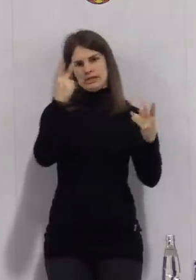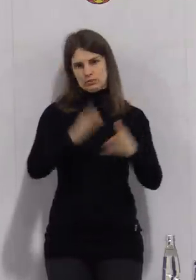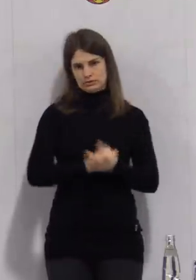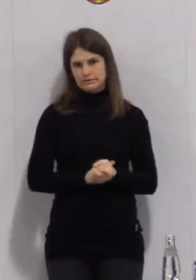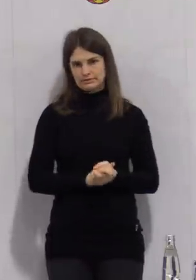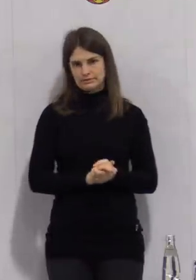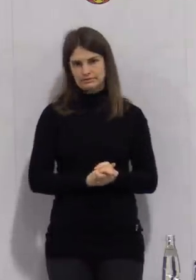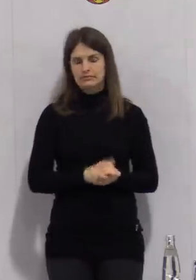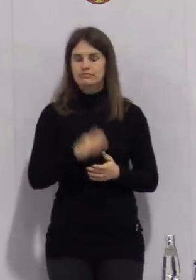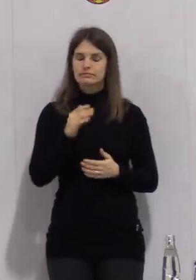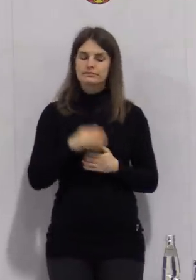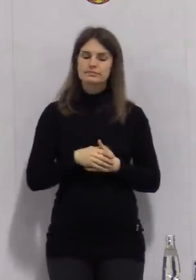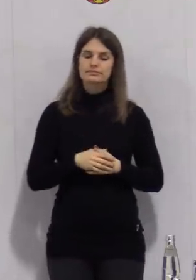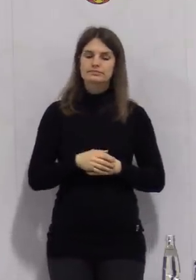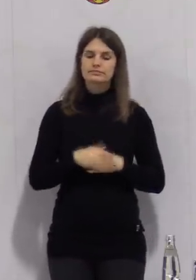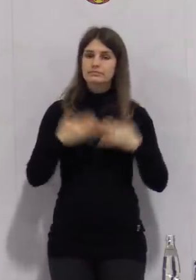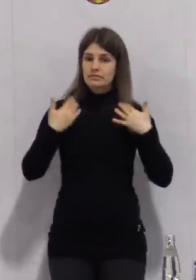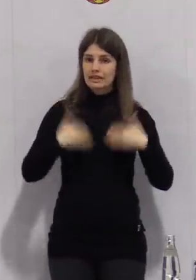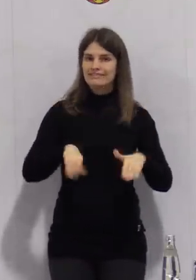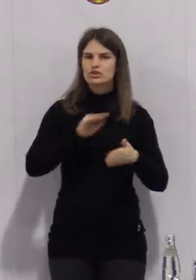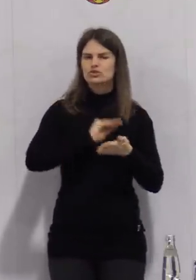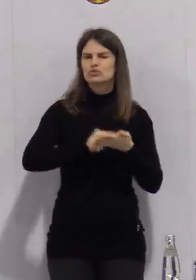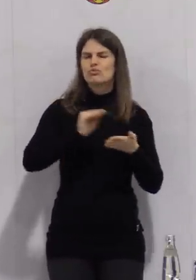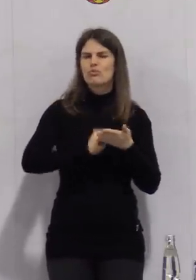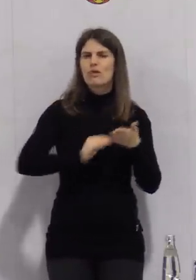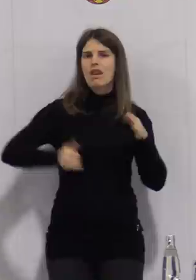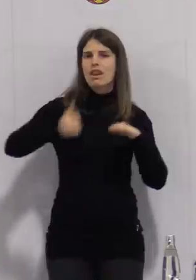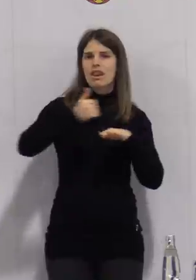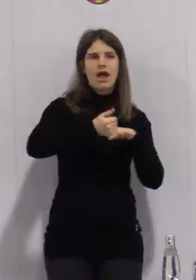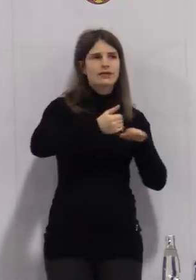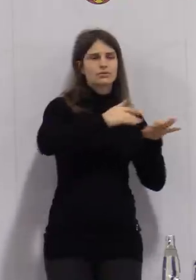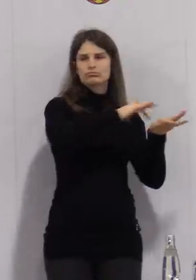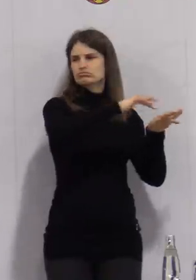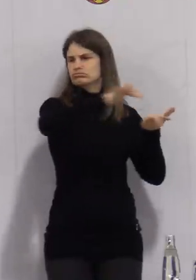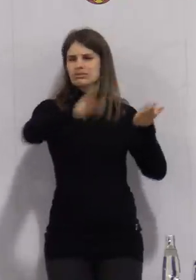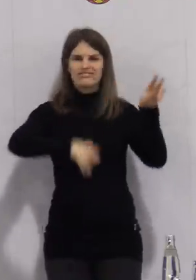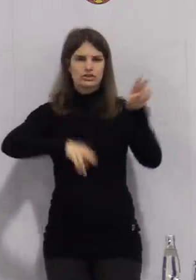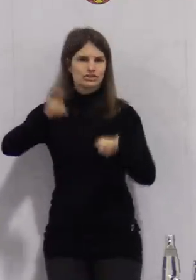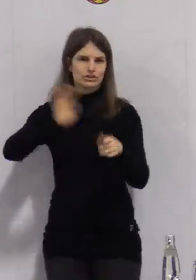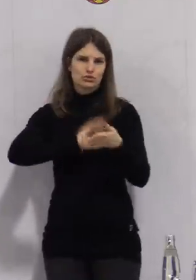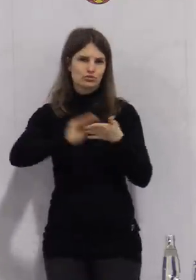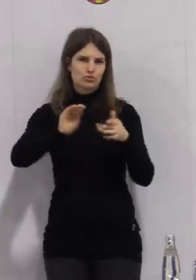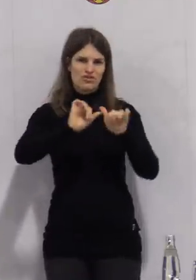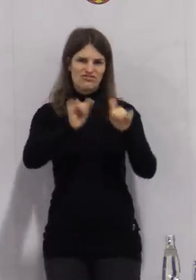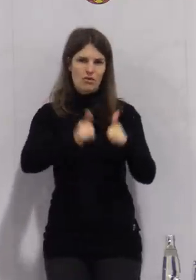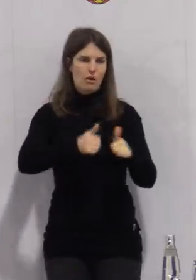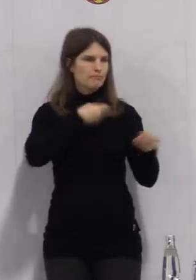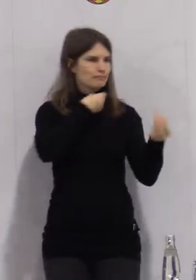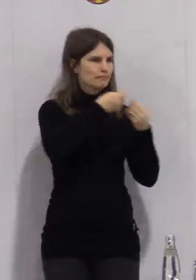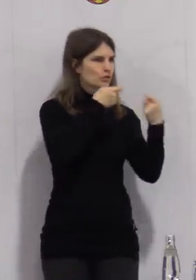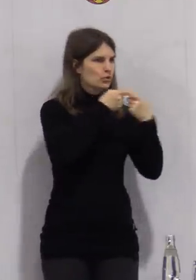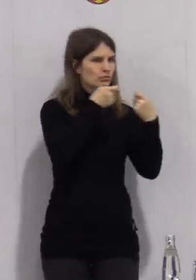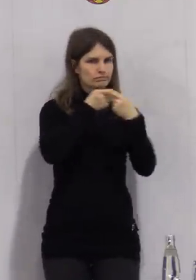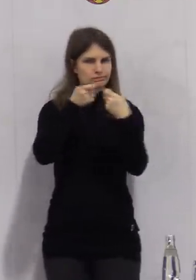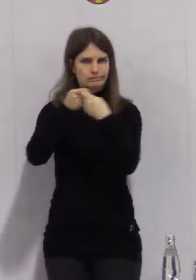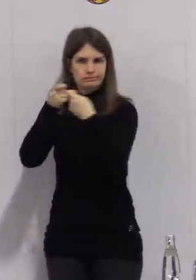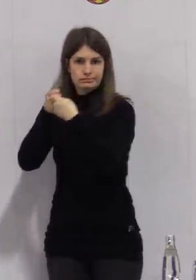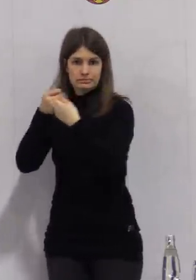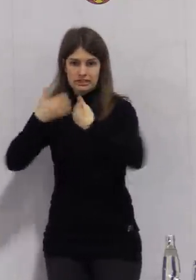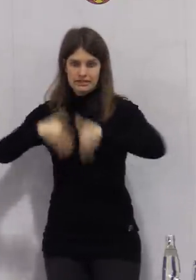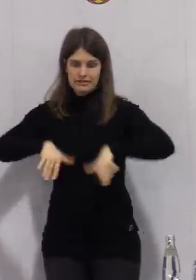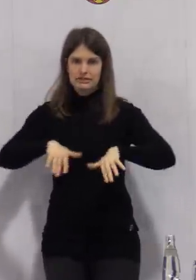haben hierzu noch einmal Gespräche mit Schulleitern aller Schulformen gestern geführt. Und das